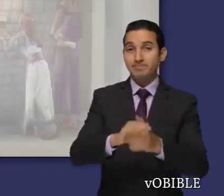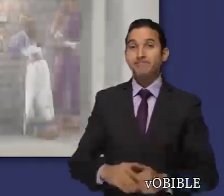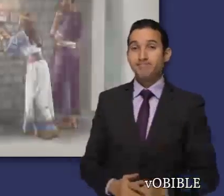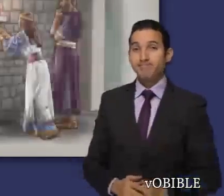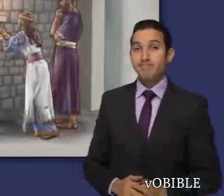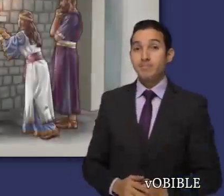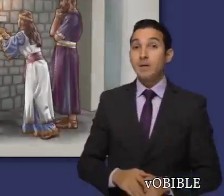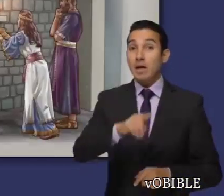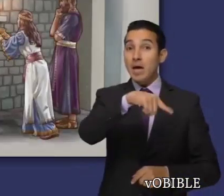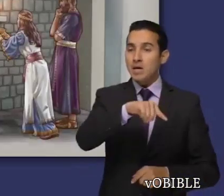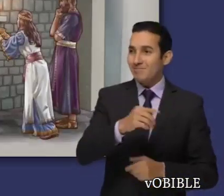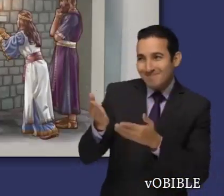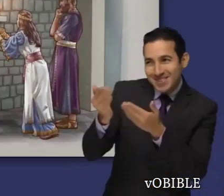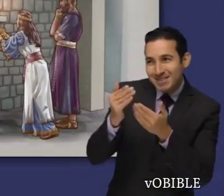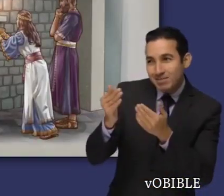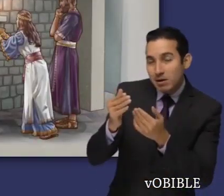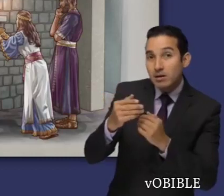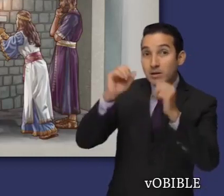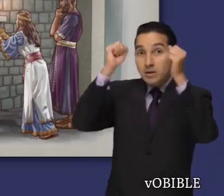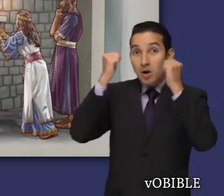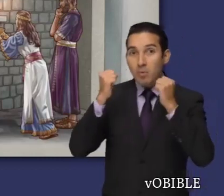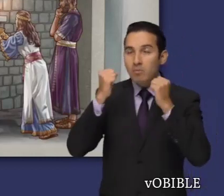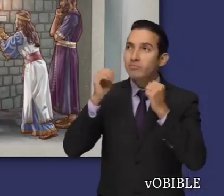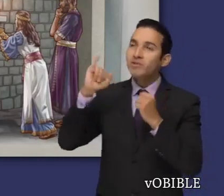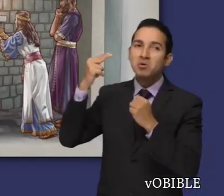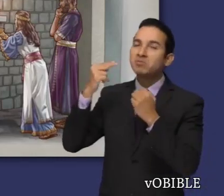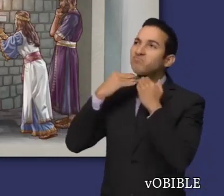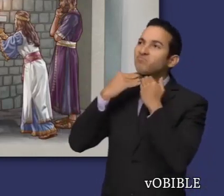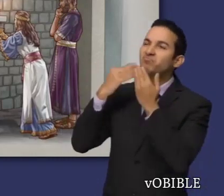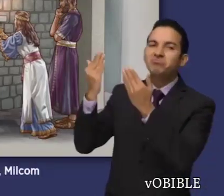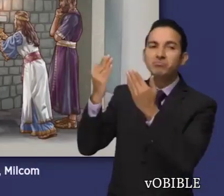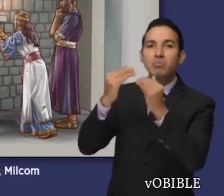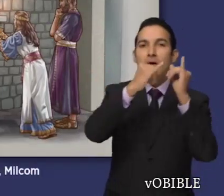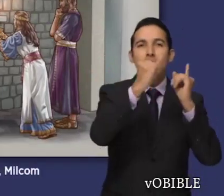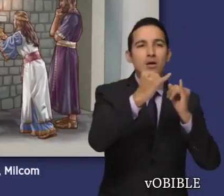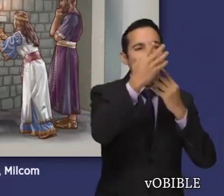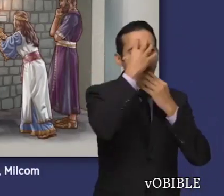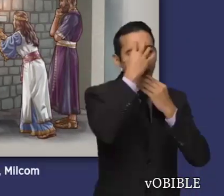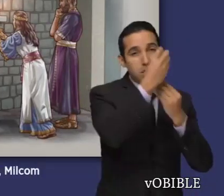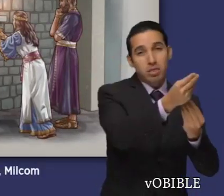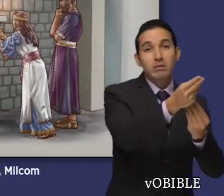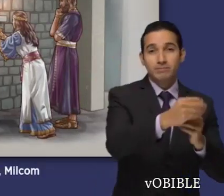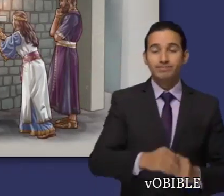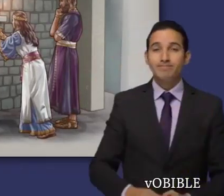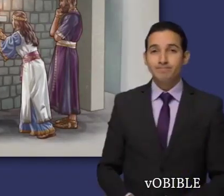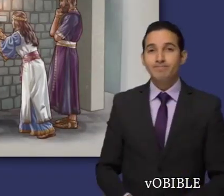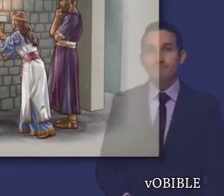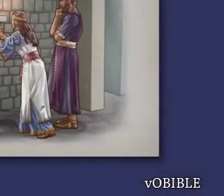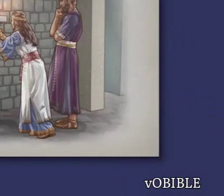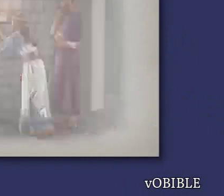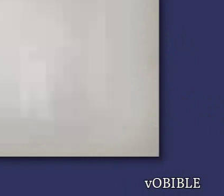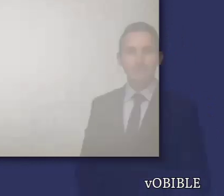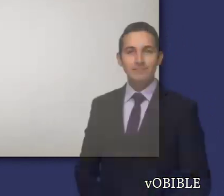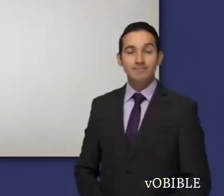esposas paganas le desviaron poco a poco el corazón, para que siguiera a otros dioses, entre ellos Astoret y